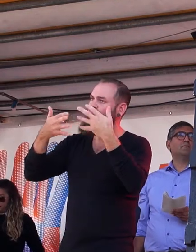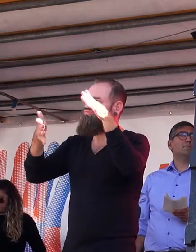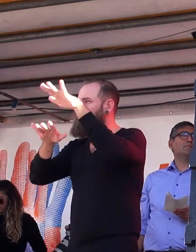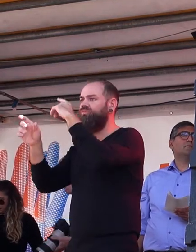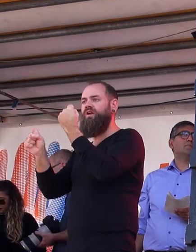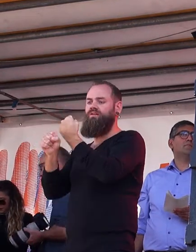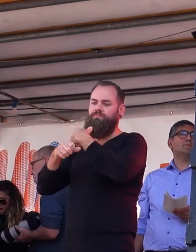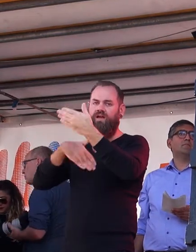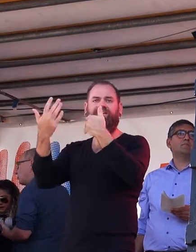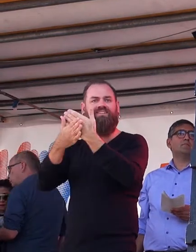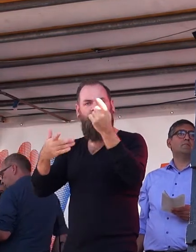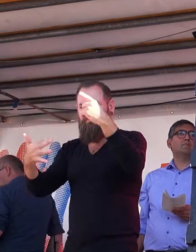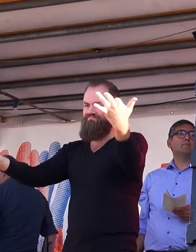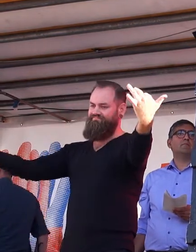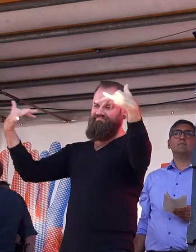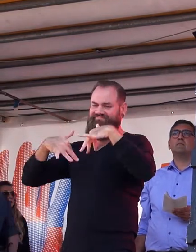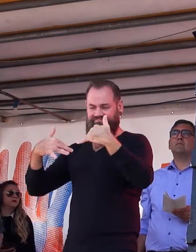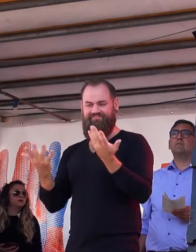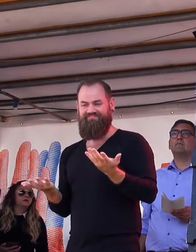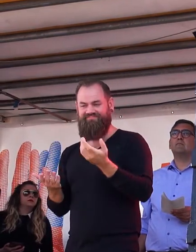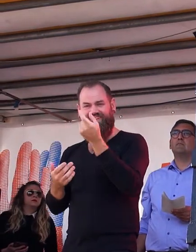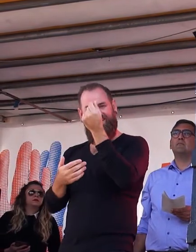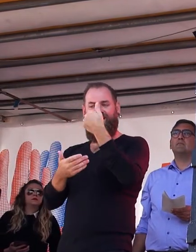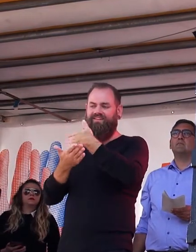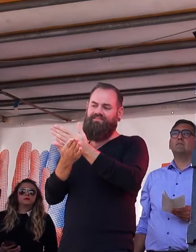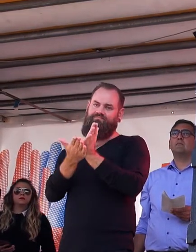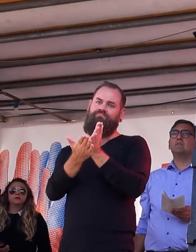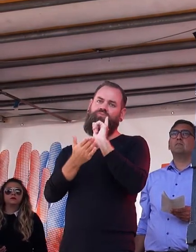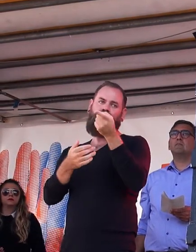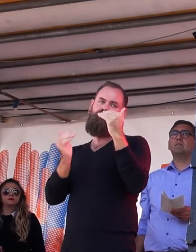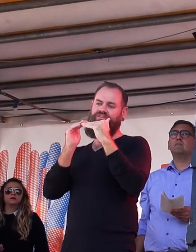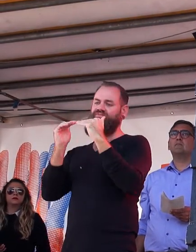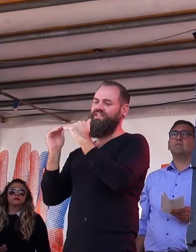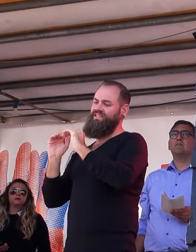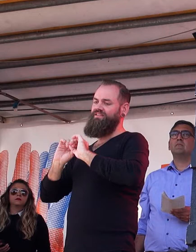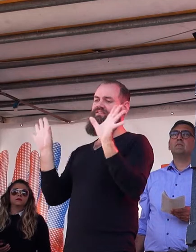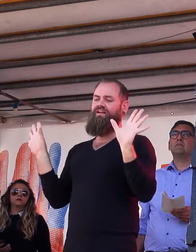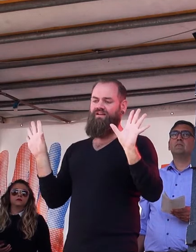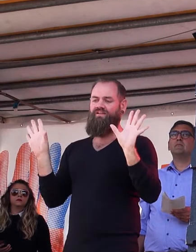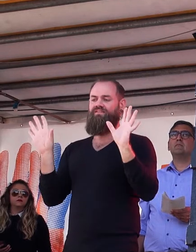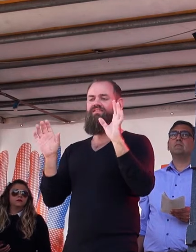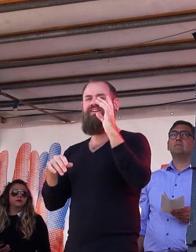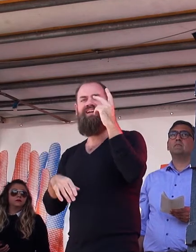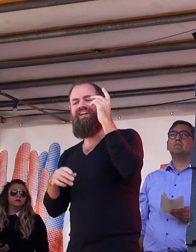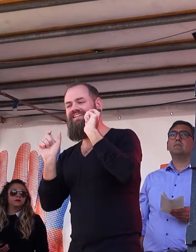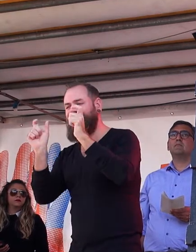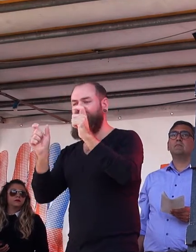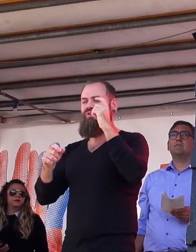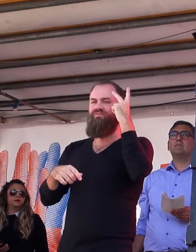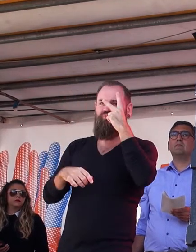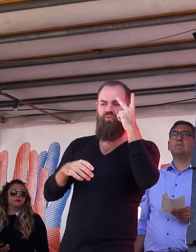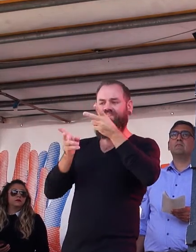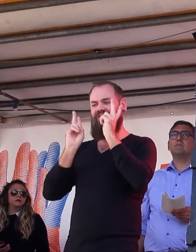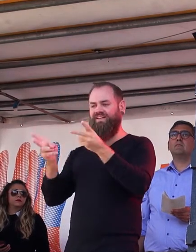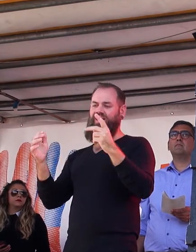deshalb muss Reichtum umverteilt werden. Deshalb brauchen wir eine soziale Gesellschaft. Dafür, für soziale Gerechtigkeit streiten die